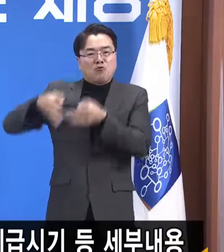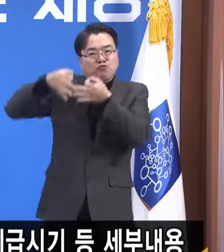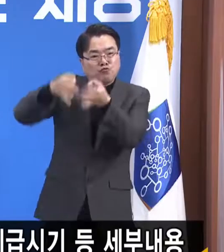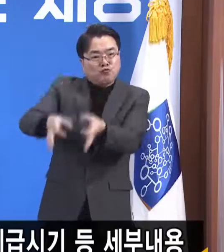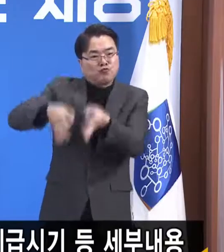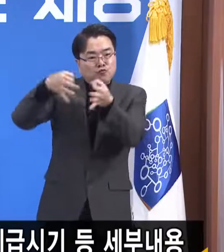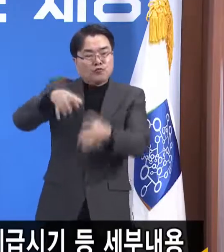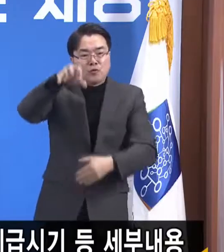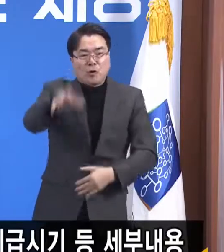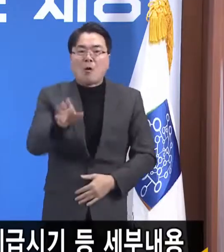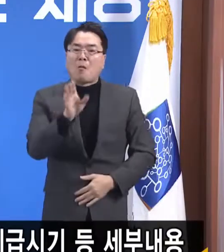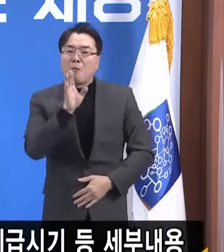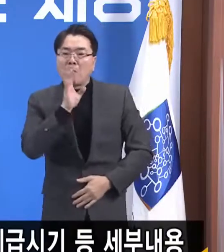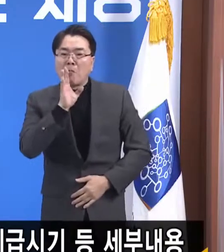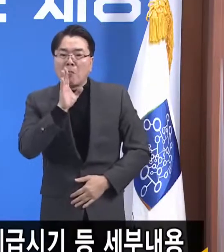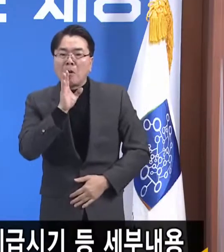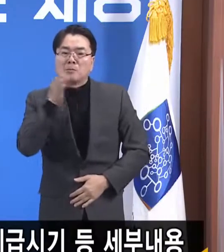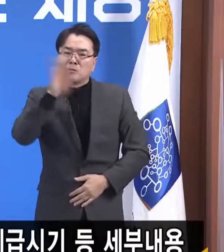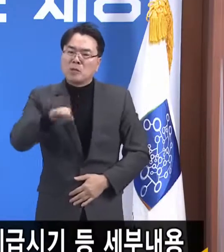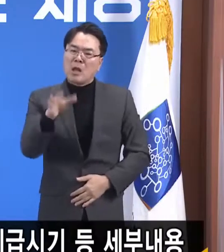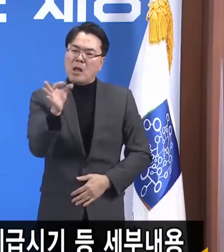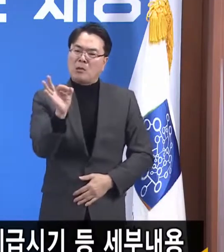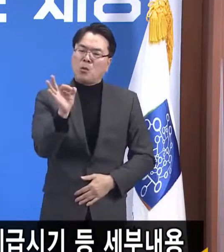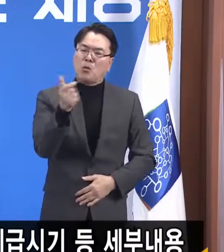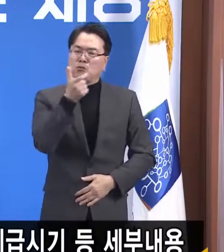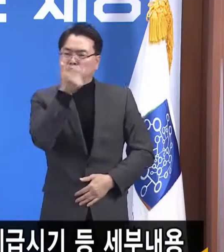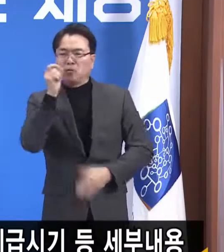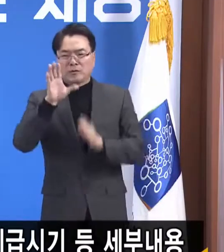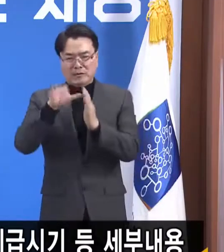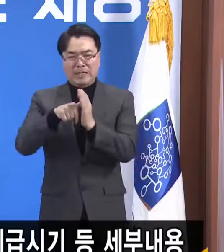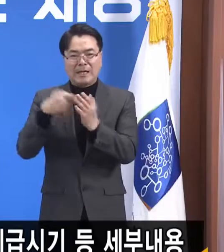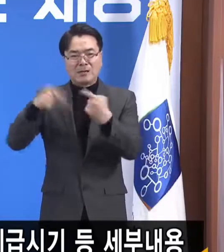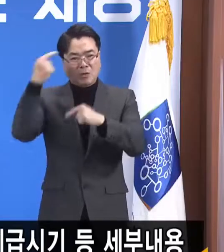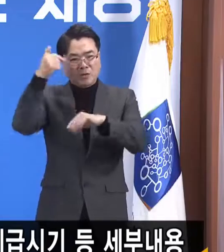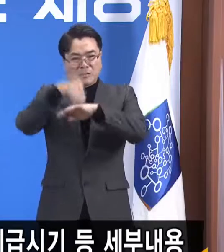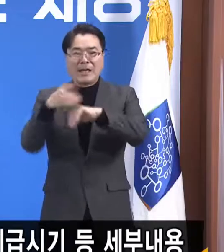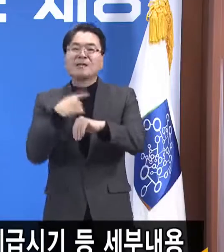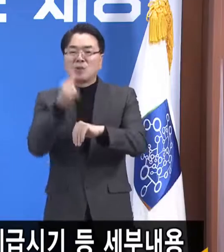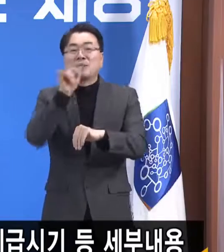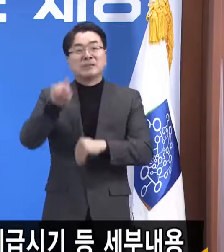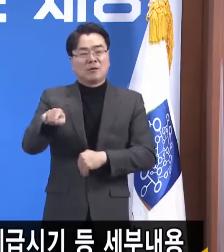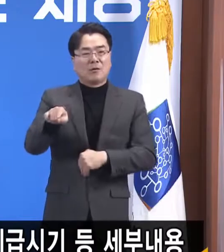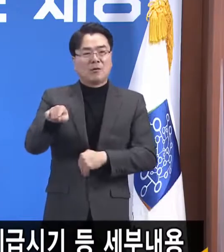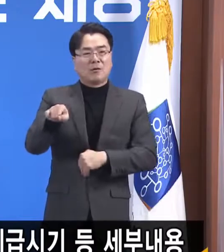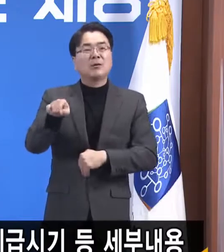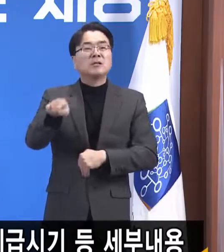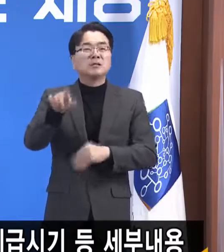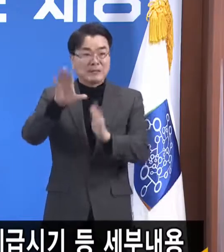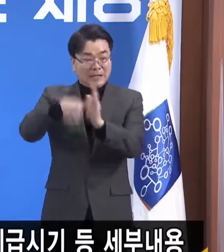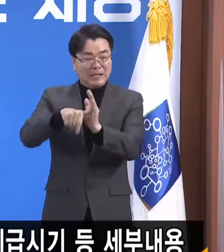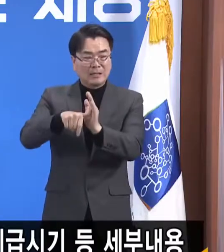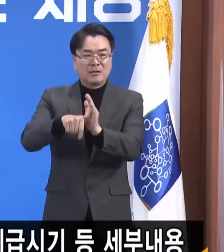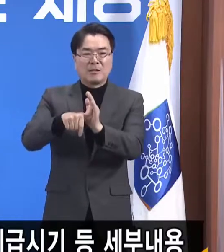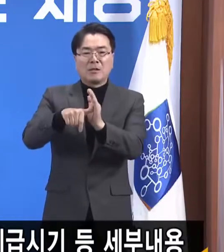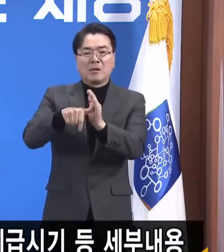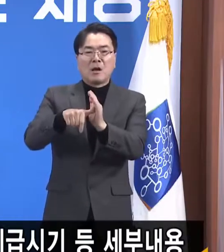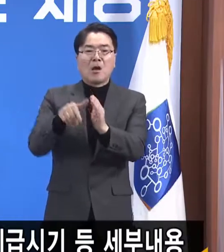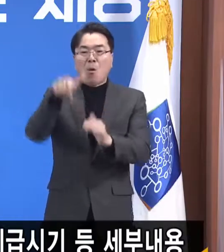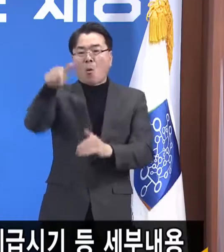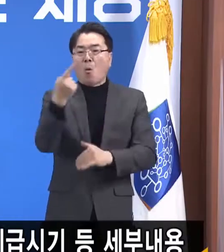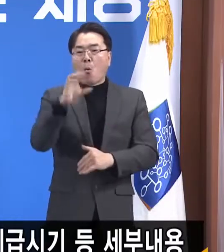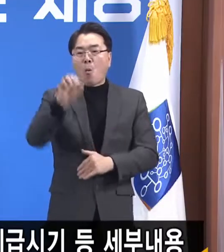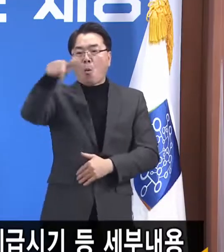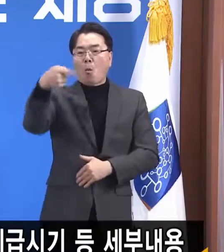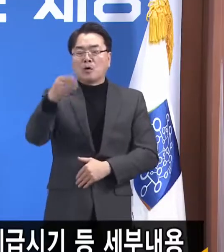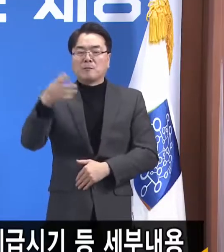많은데 투자할 또는 부족한 시대의 정책은 공급을 강화하는 기업 지원 또는